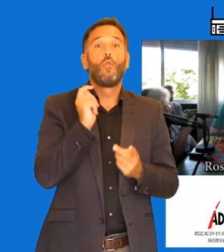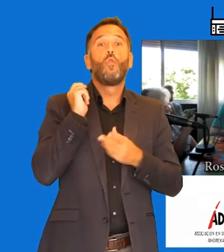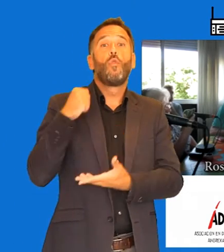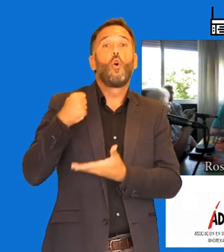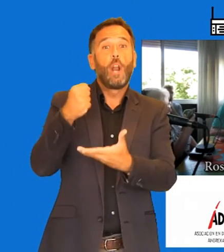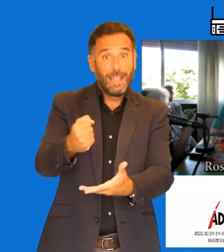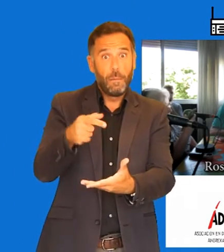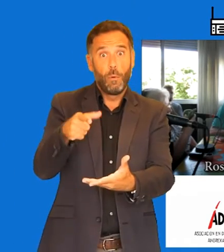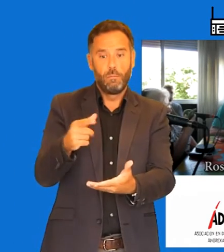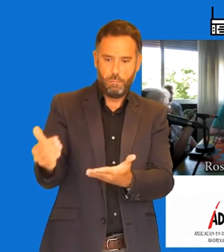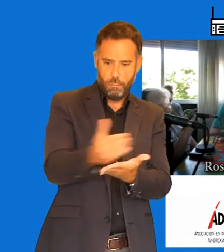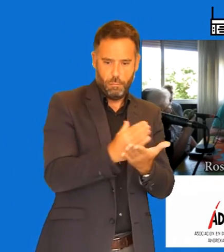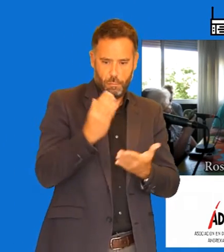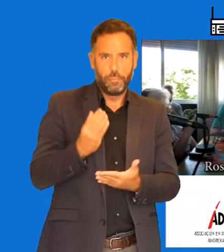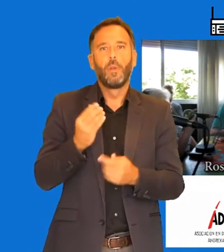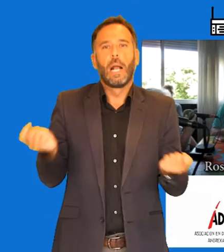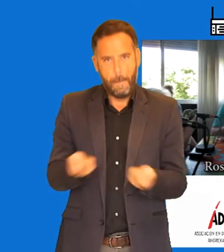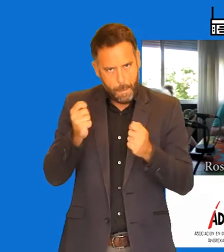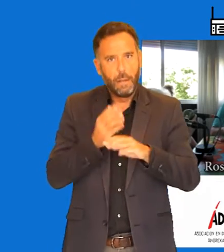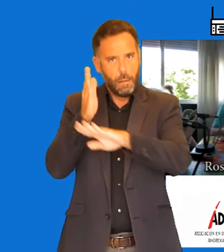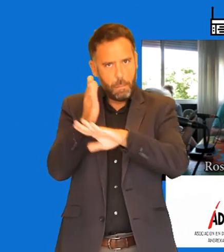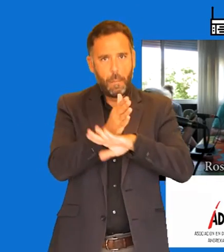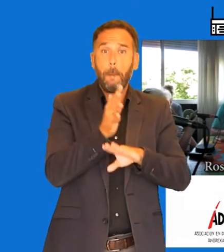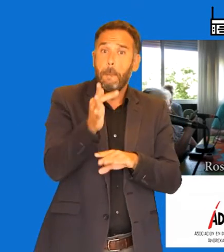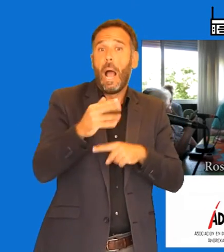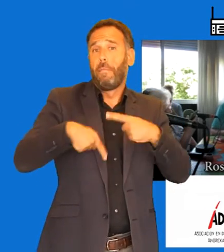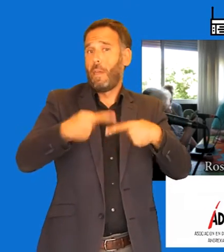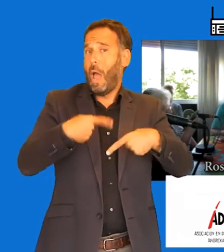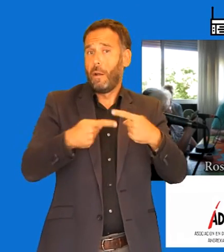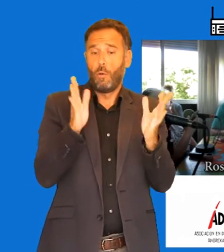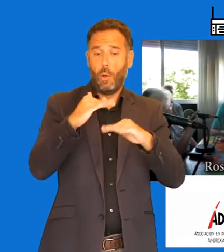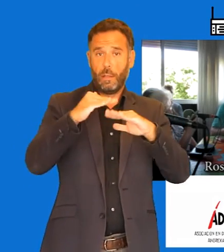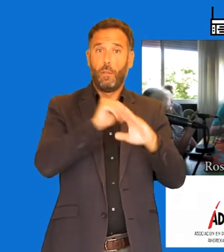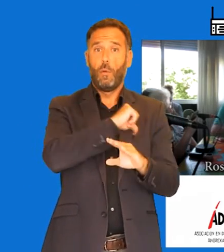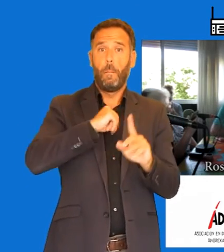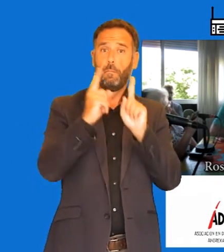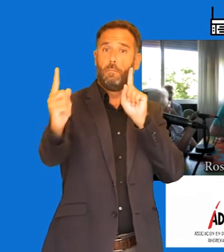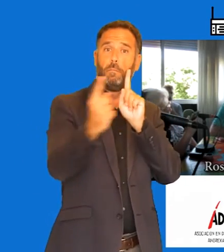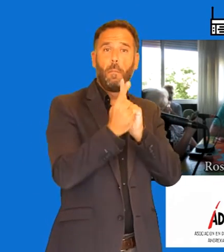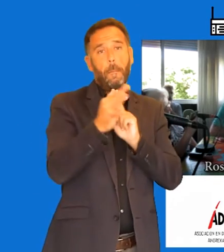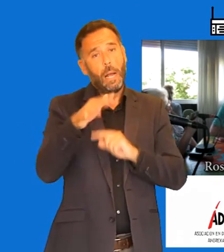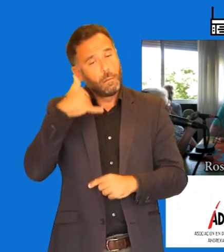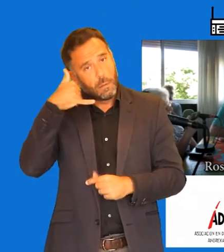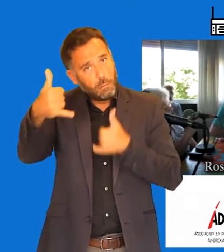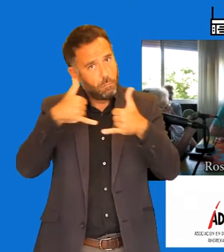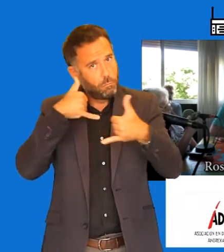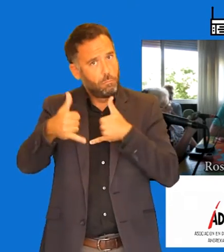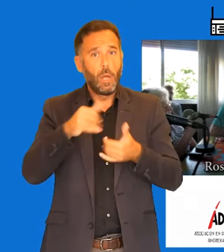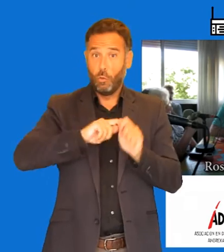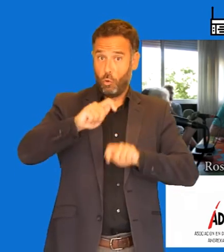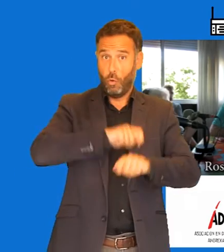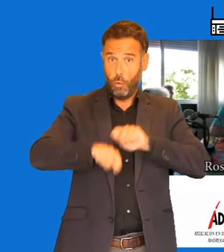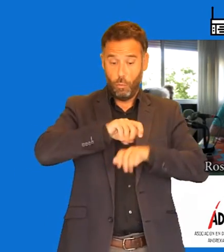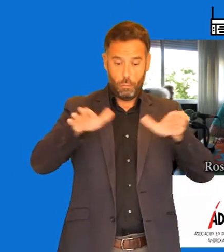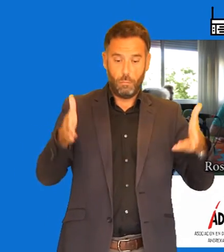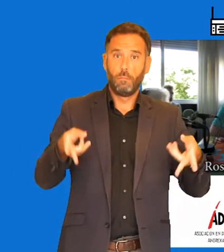campañas. Aparte de eso, tenemos diariamente lo que es la atención personalizada, la atención telefónica y atender